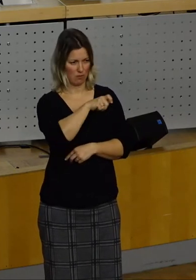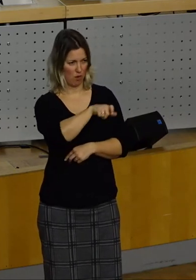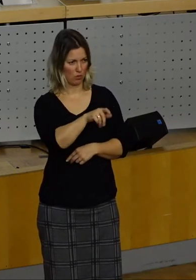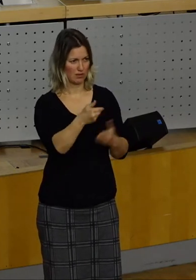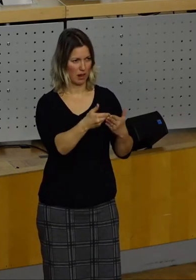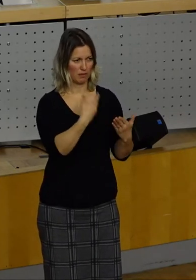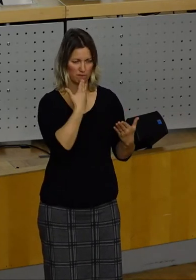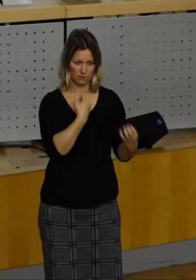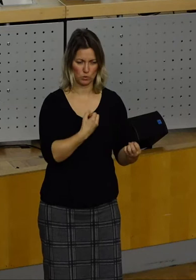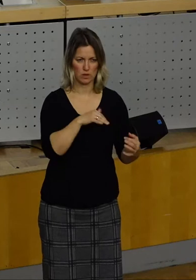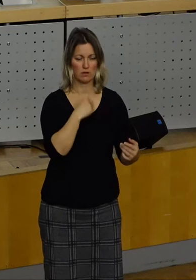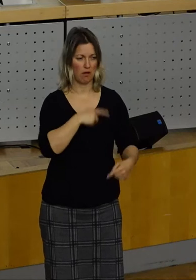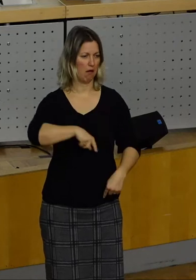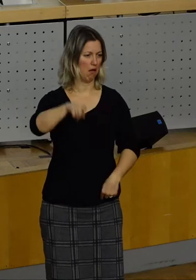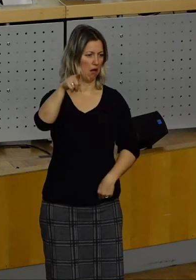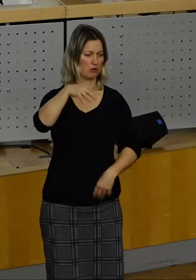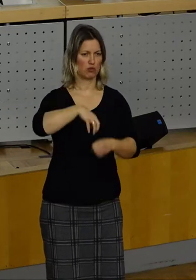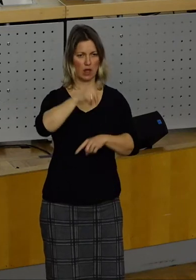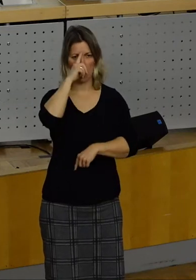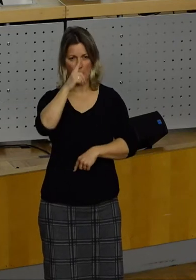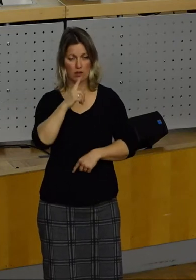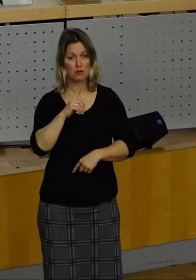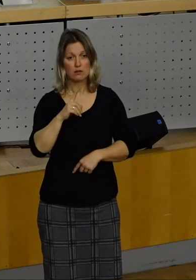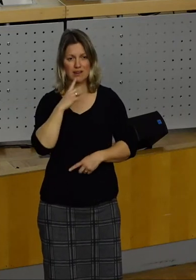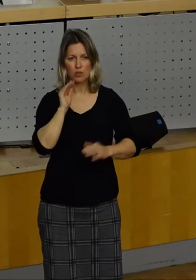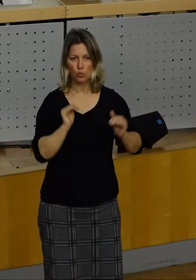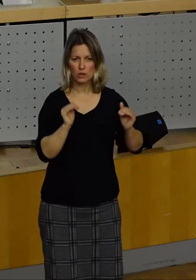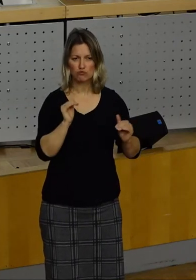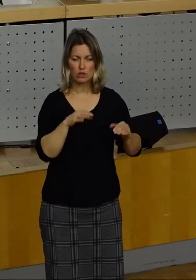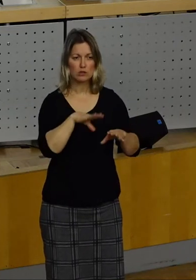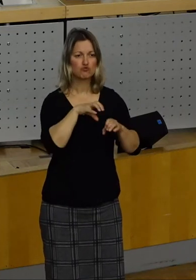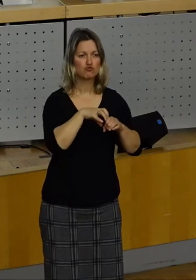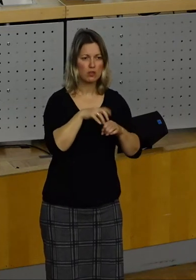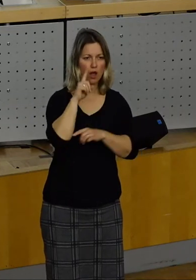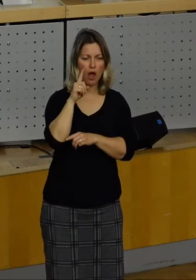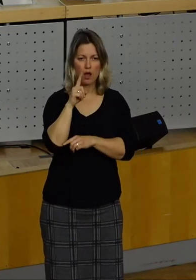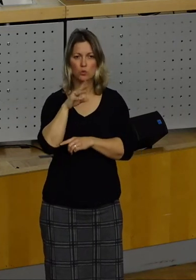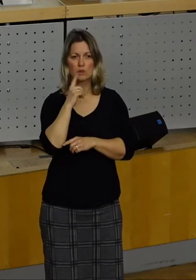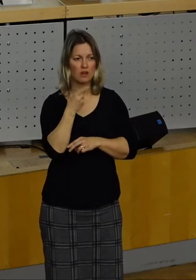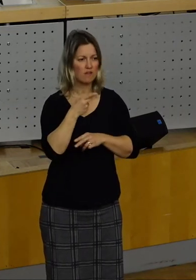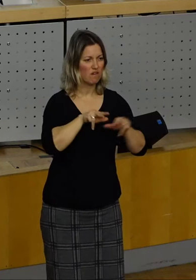es der Stadtrat und dann wird nie unterschieden zwischen Verwaltung und gewählten Vertretern.